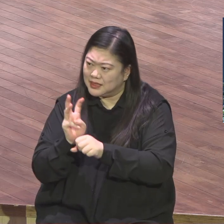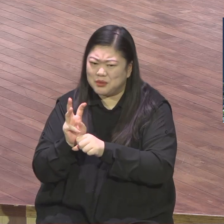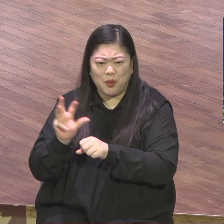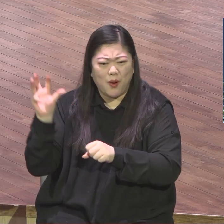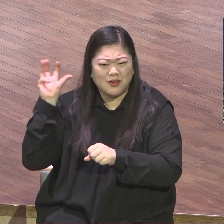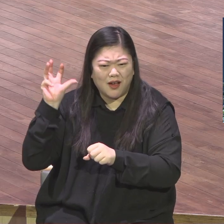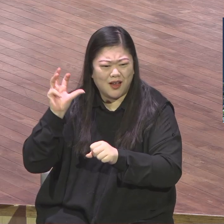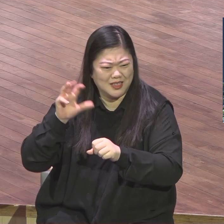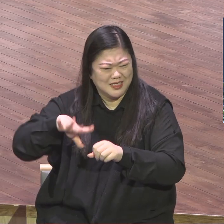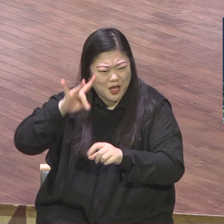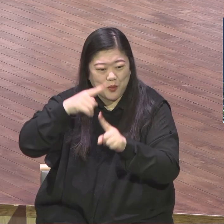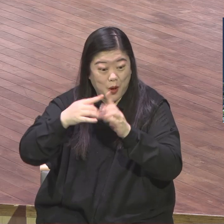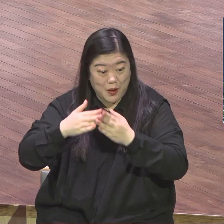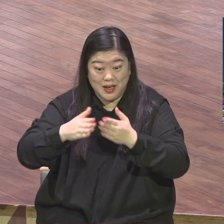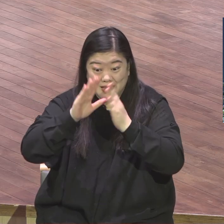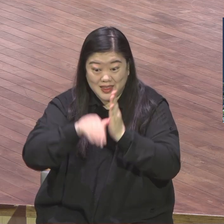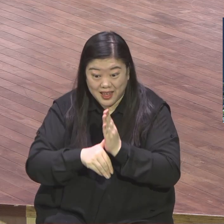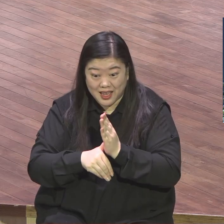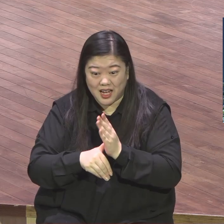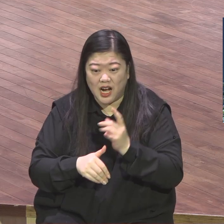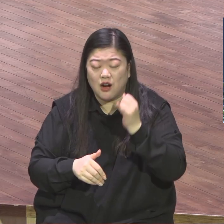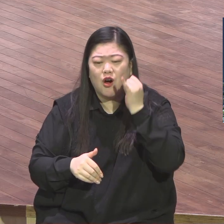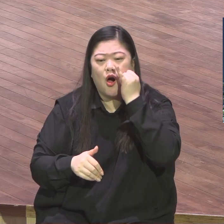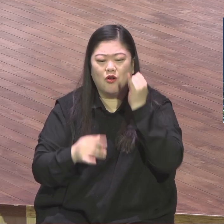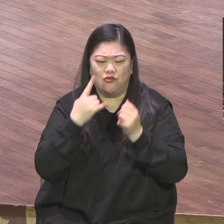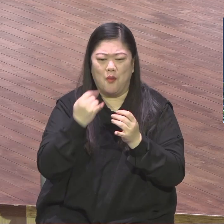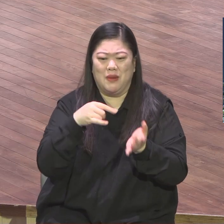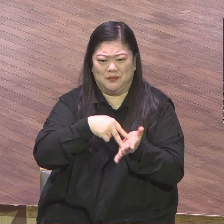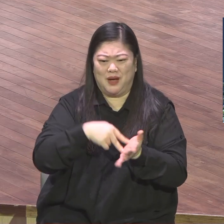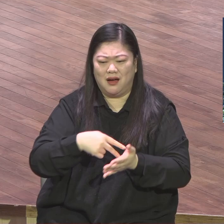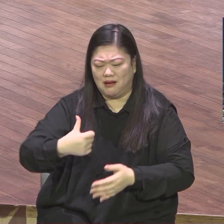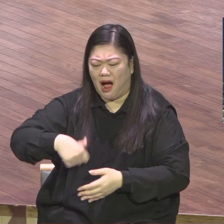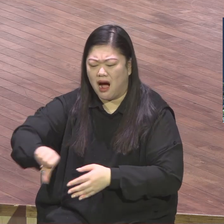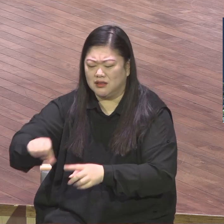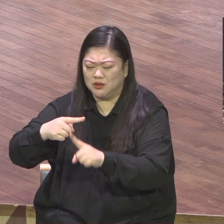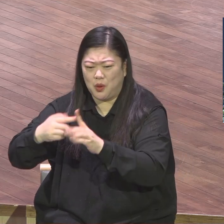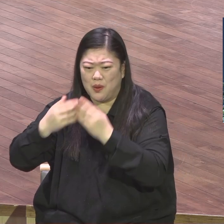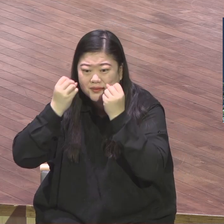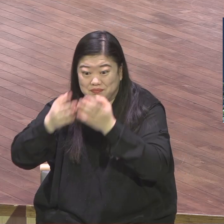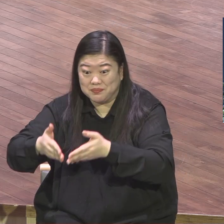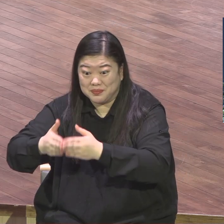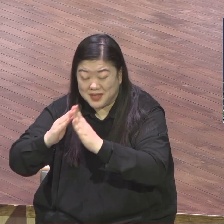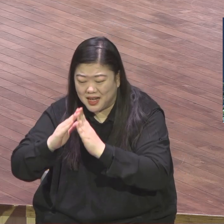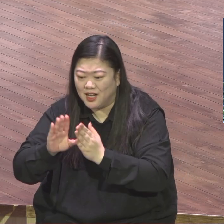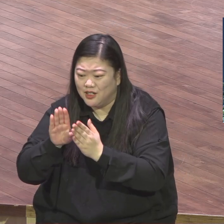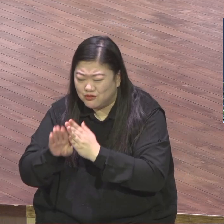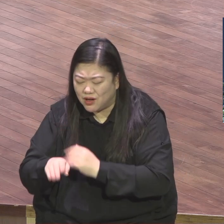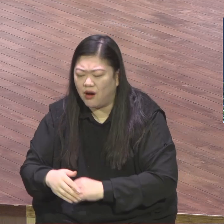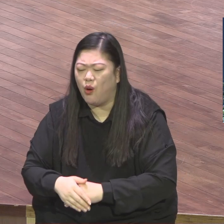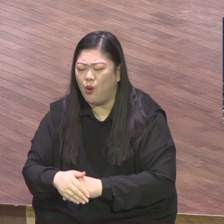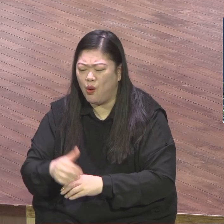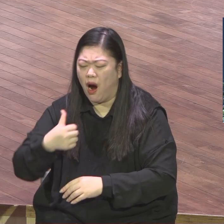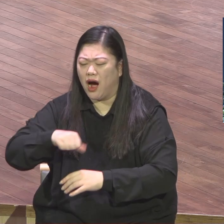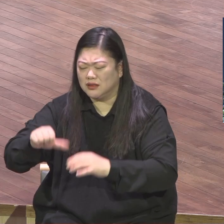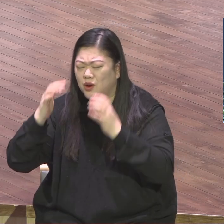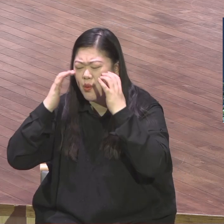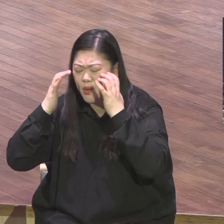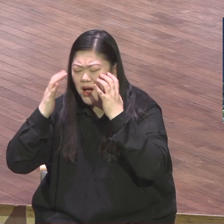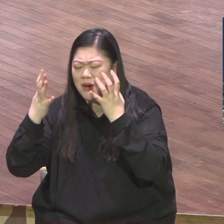율법은요 문제 찍어내게 돼 있어요 문제 나오죠 그럼 우리 아버지는 가끔 한마디 해요